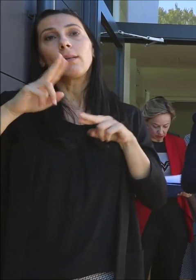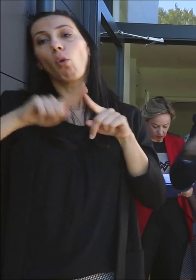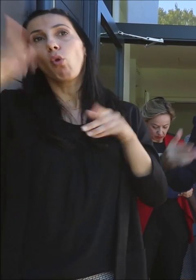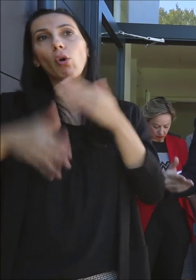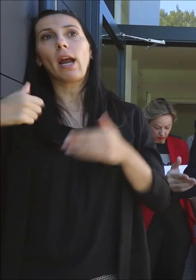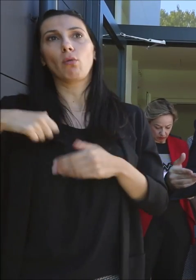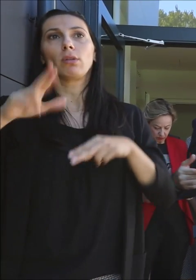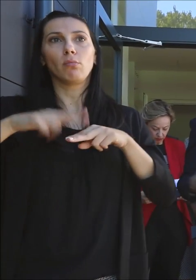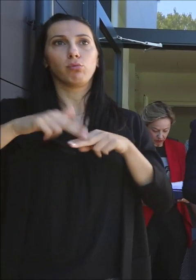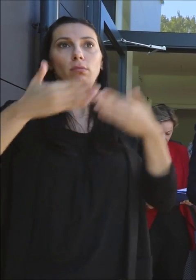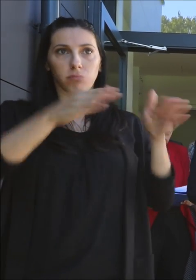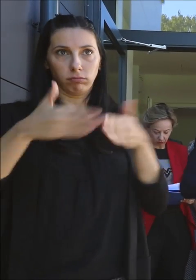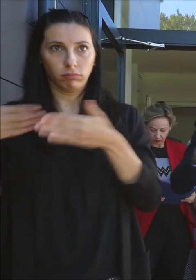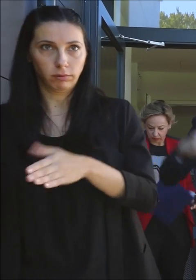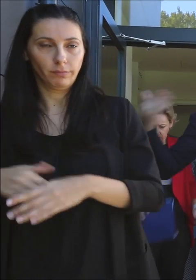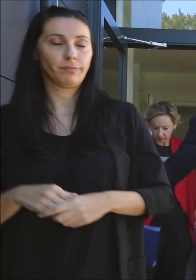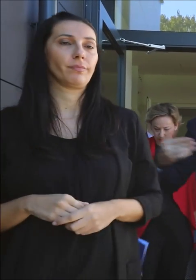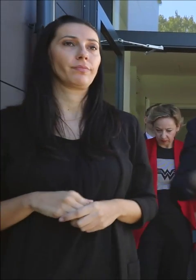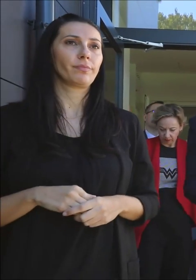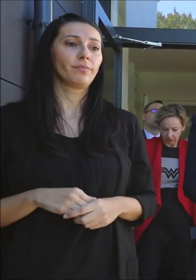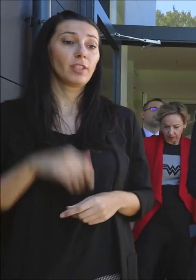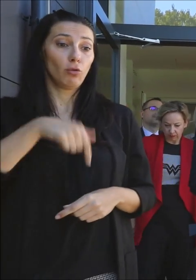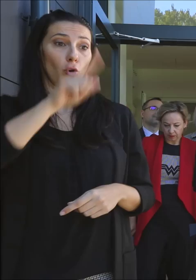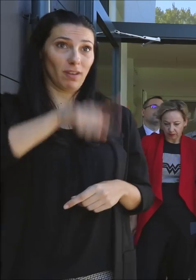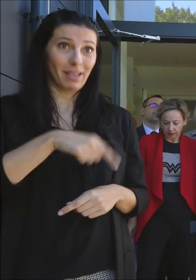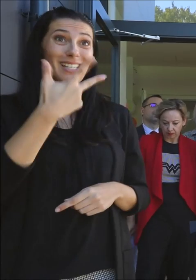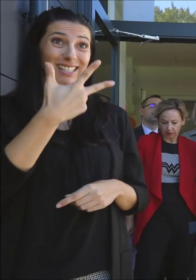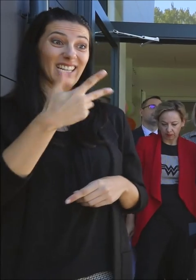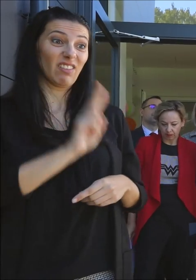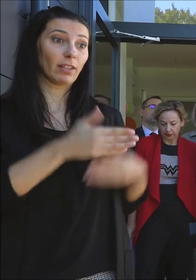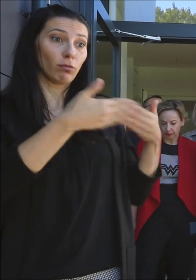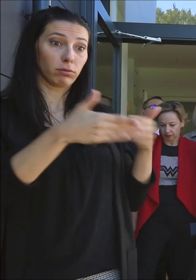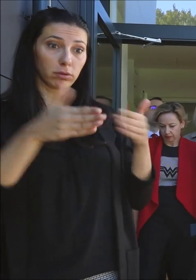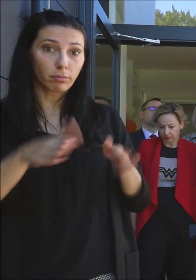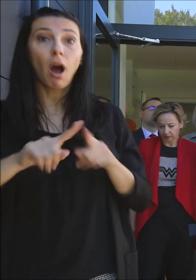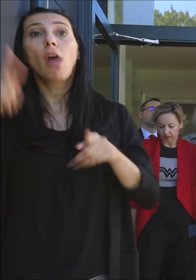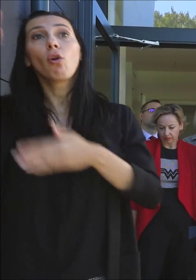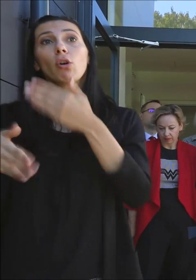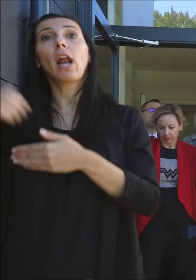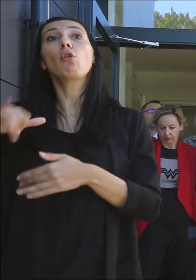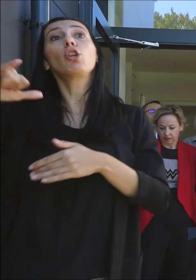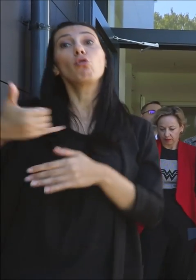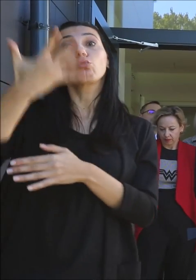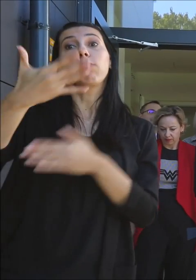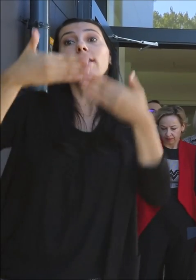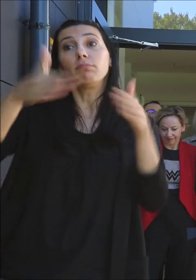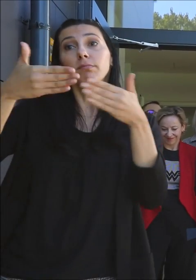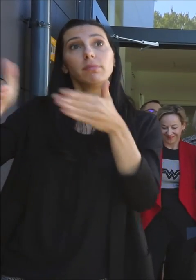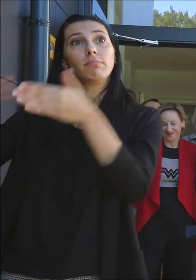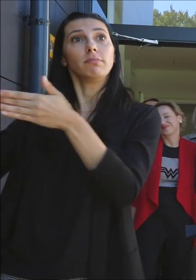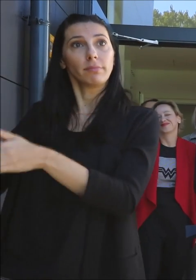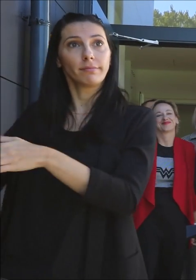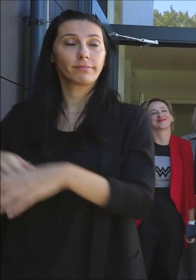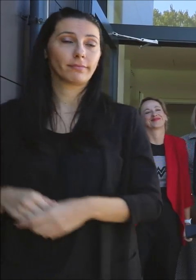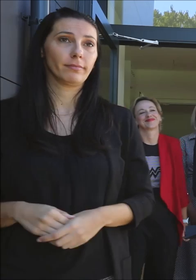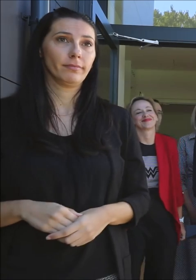ove ćemo otvoriti ovaj mjesec i onda na to još dodatna 5 do kraja godina. A to nije onda sve kako se